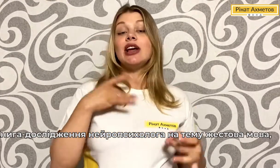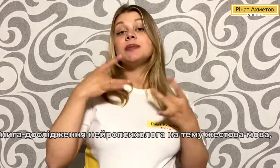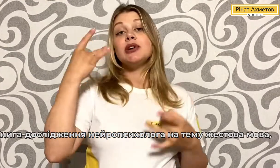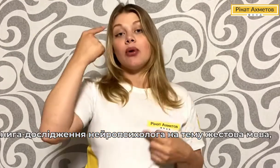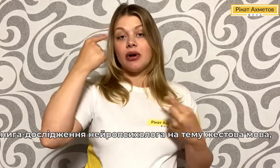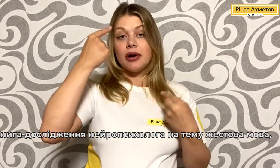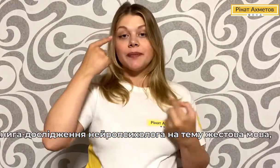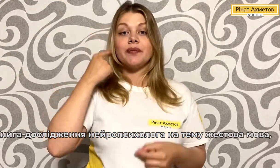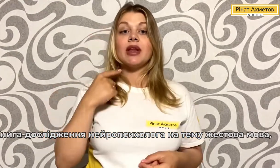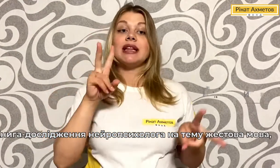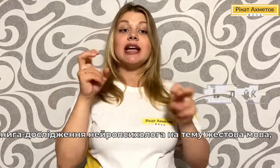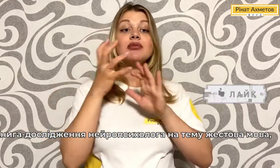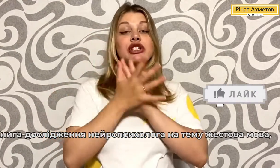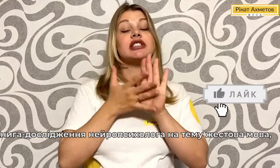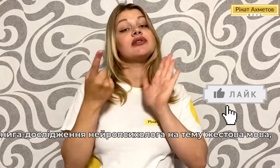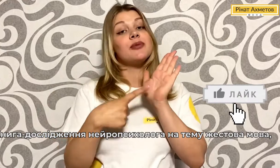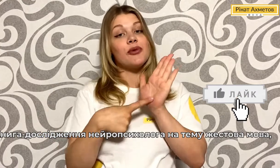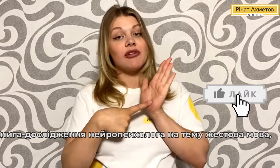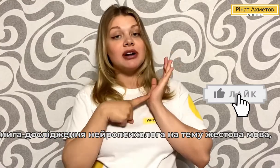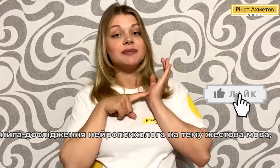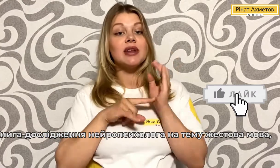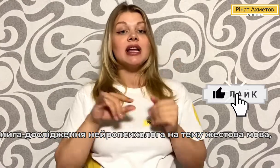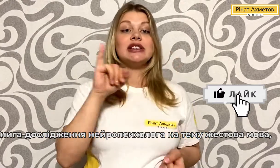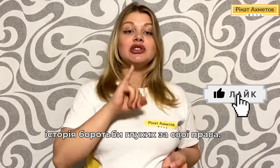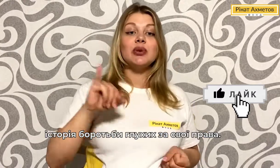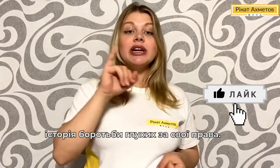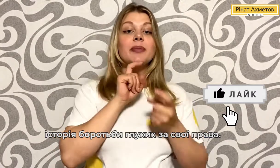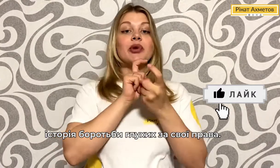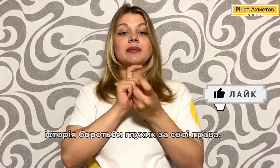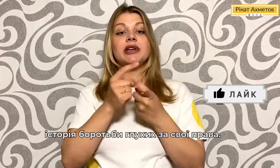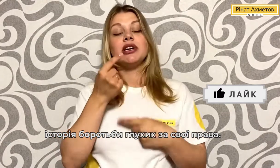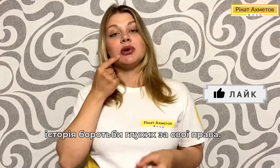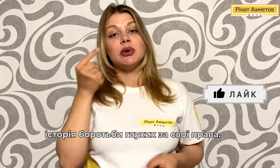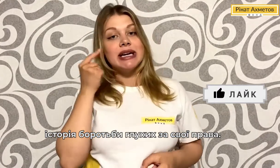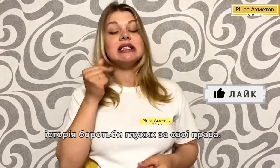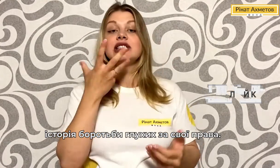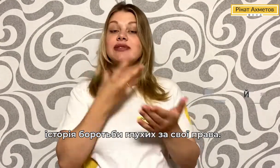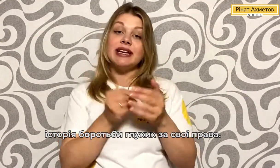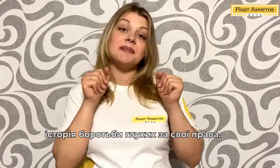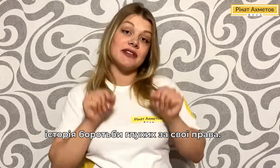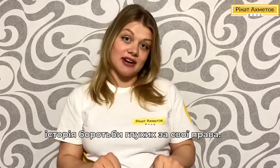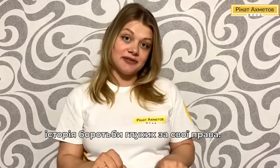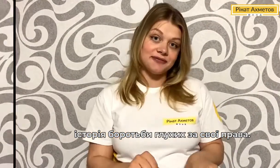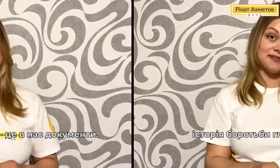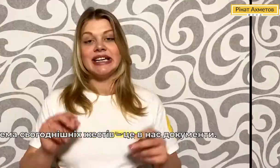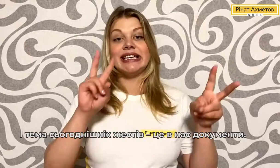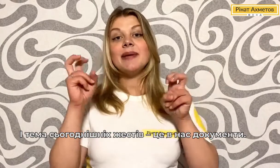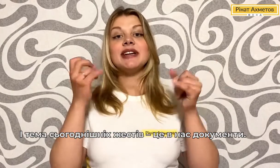нейропсихолога на тему жестова мова, історія боротьби глухих за свої права. І тема